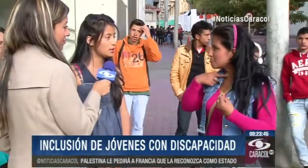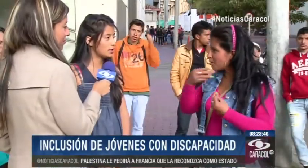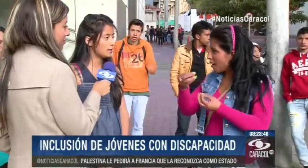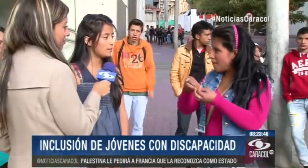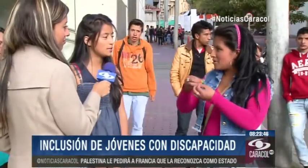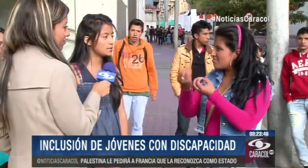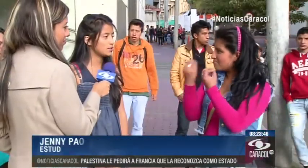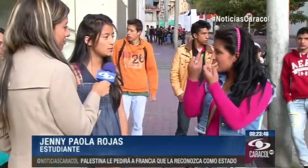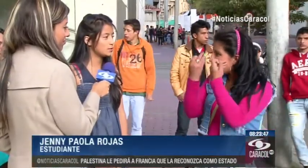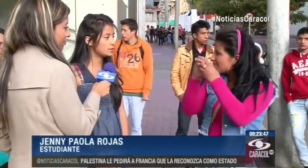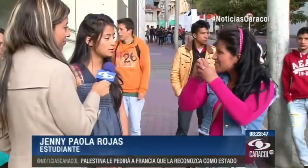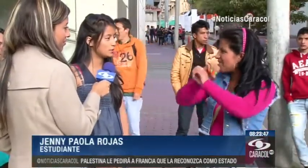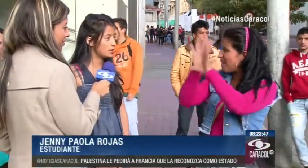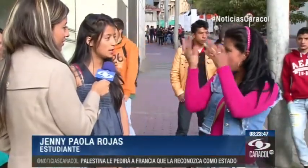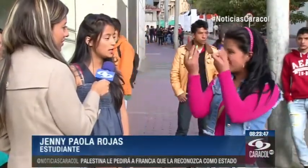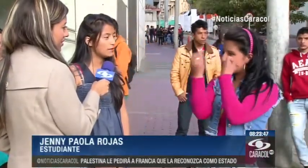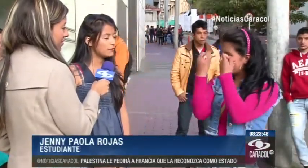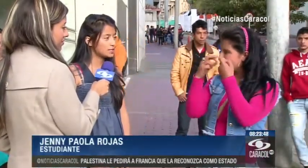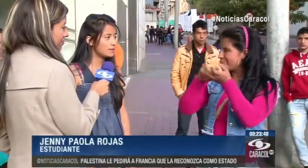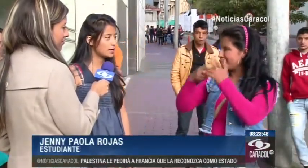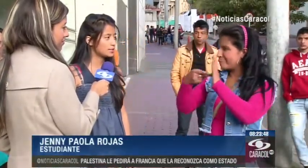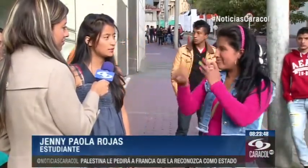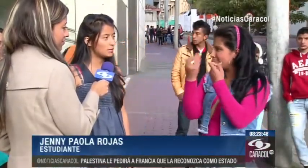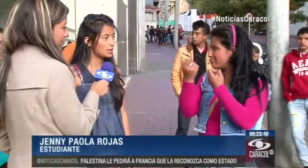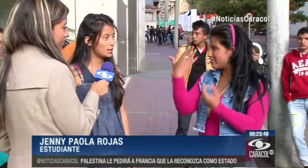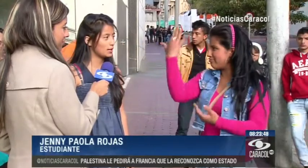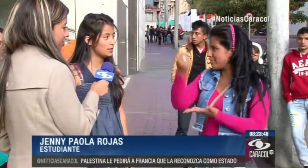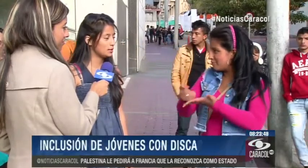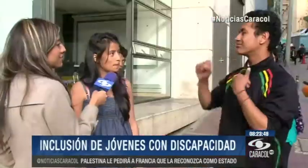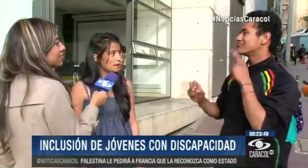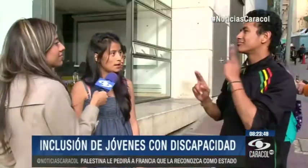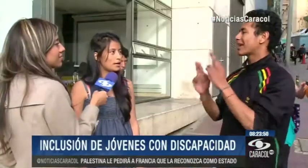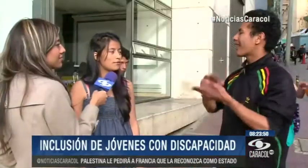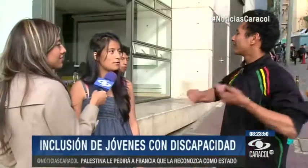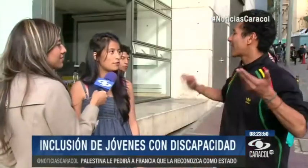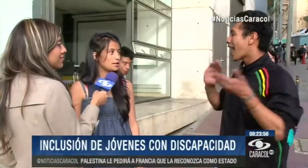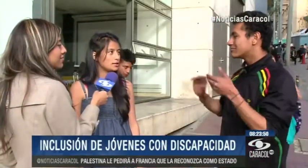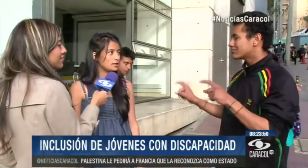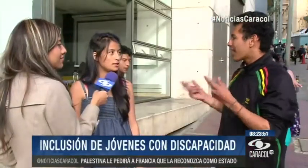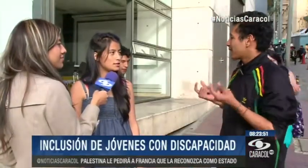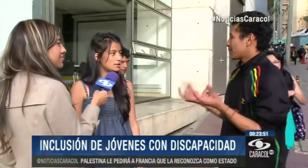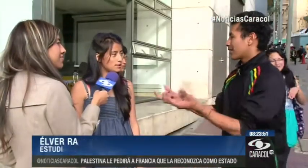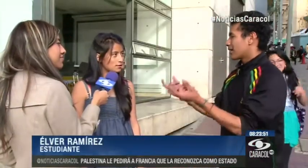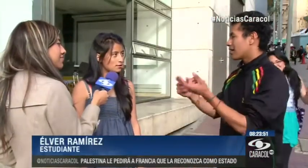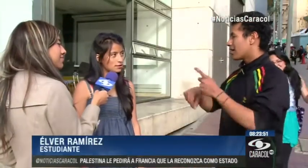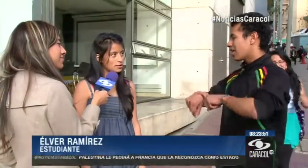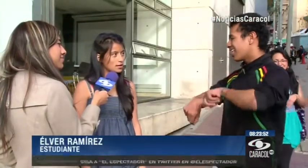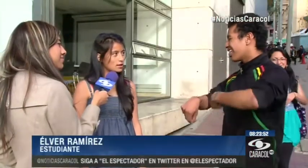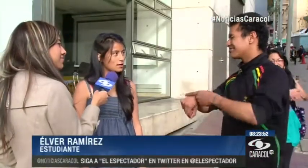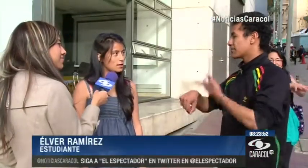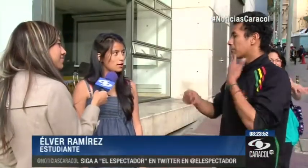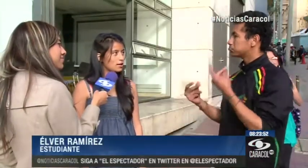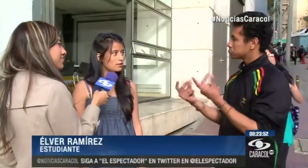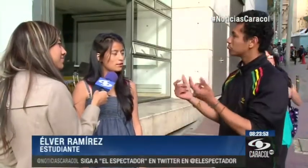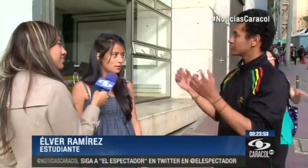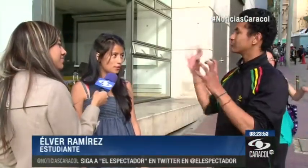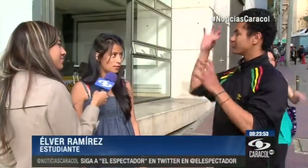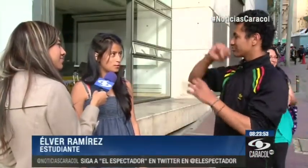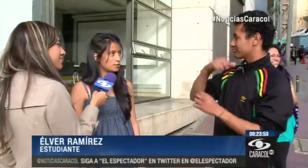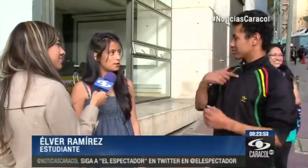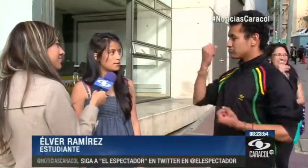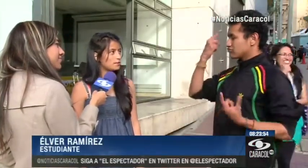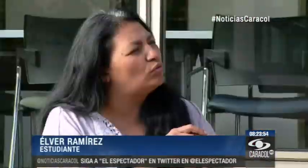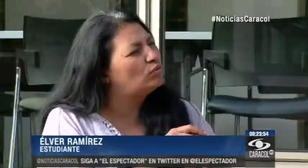ayuda, me enseñó mucho y fue una explicación muy clara y fue muy fácil y sencillo contestar y no